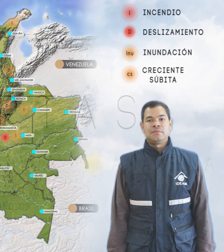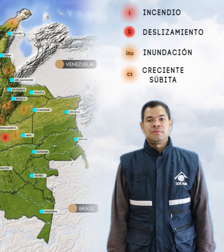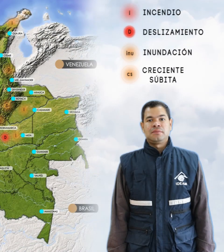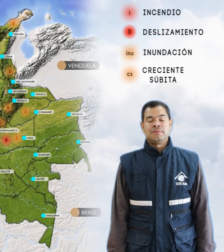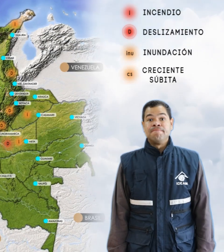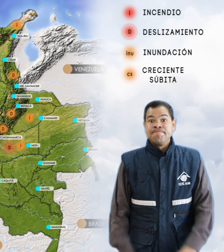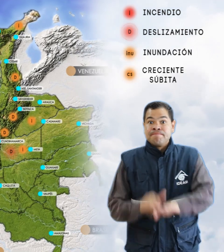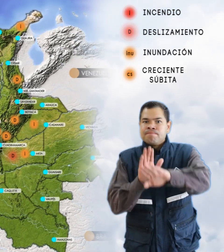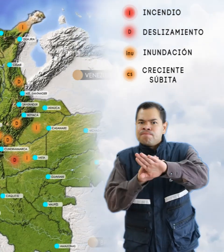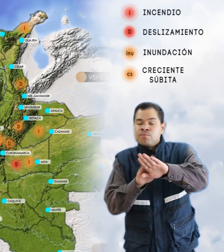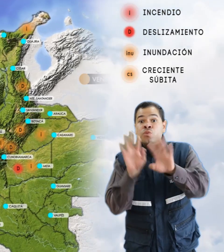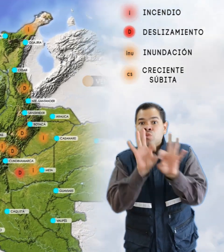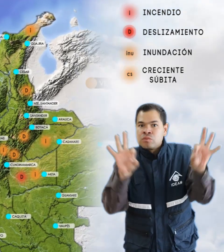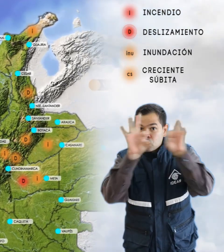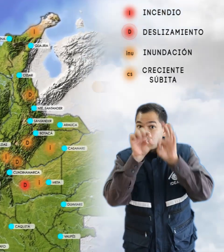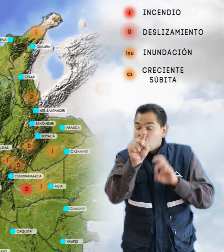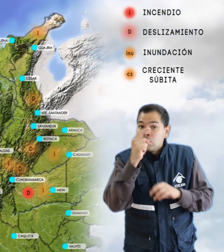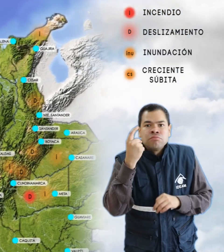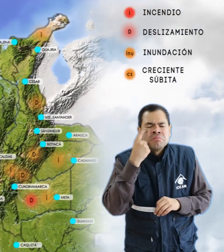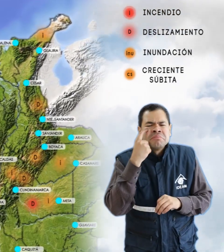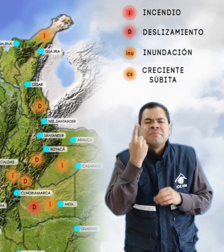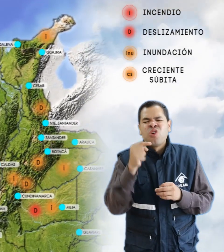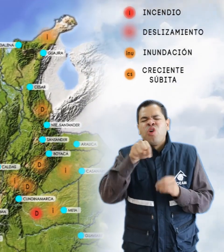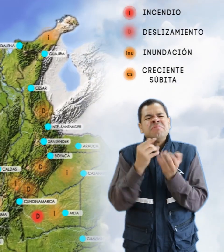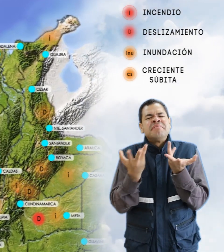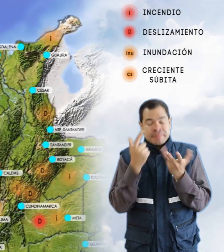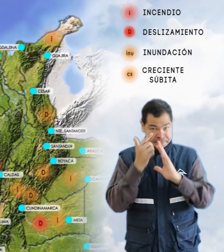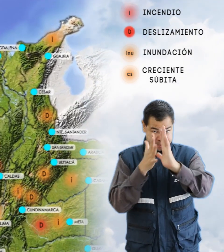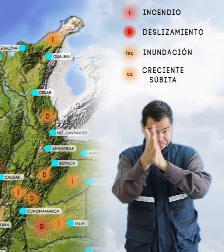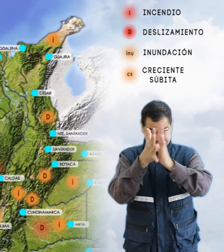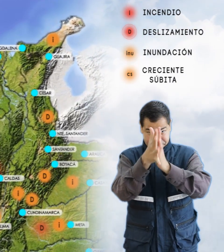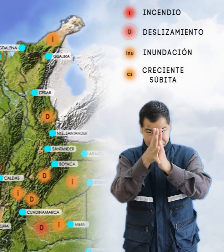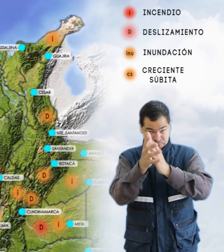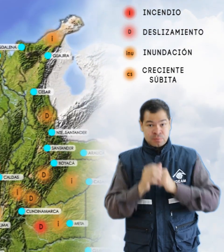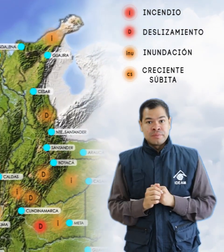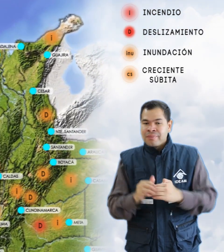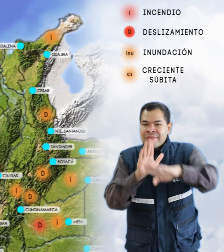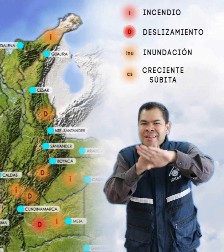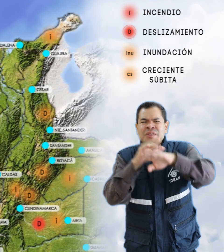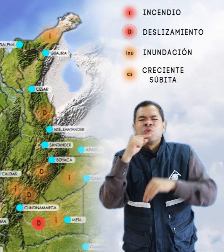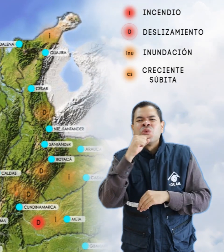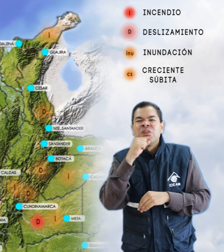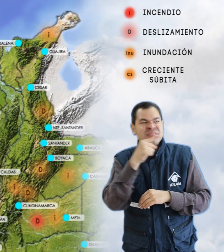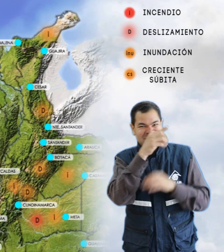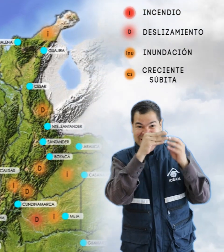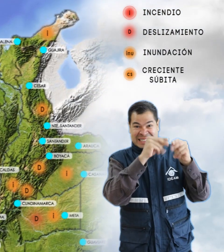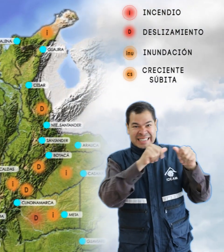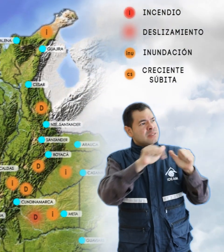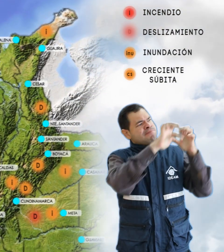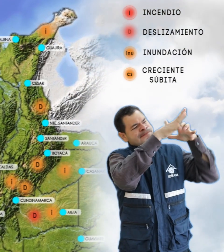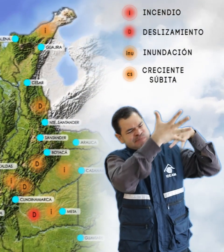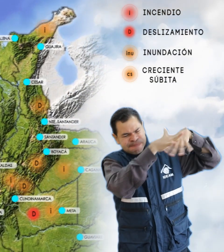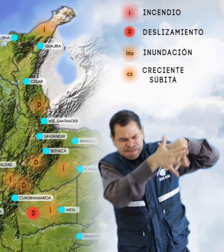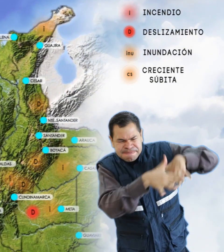Las alertas más importantes para tener en cuenta el día de hoy son las siguientes. Alerta roja por amenaza alta de